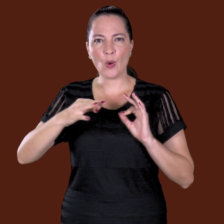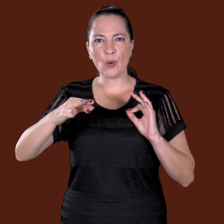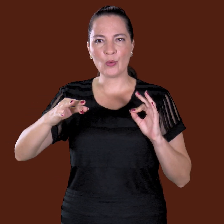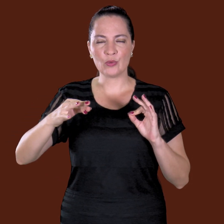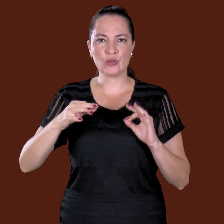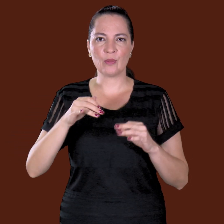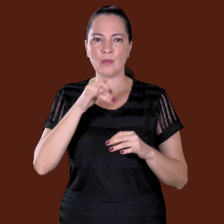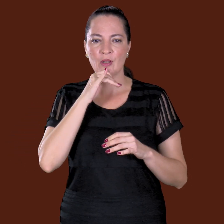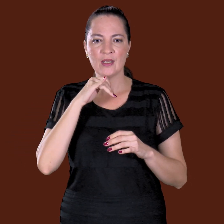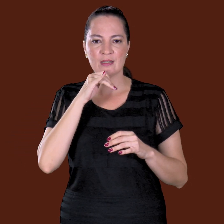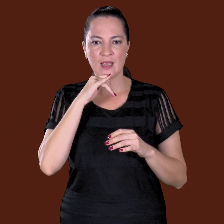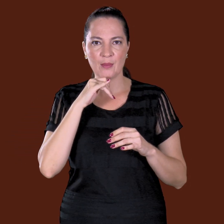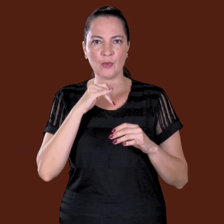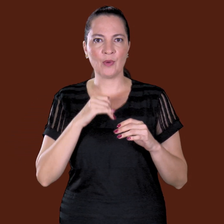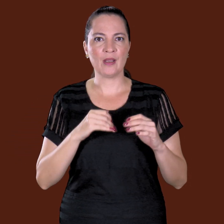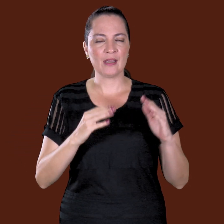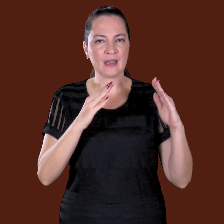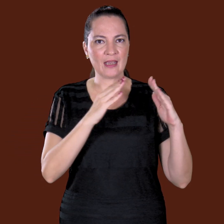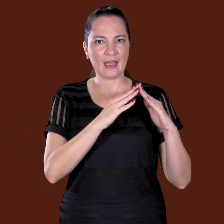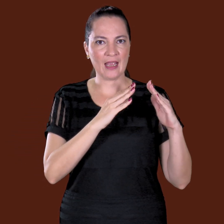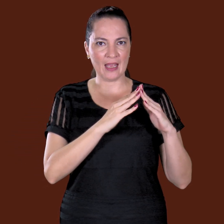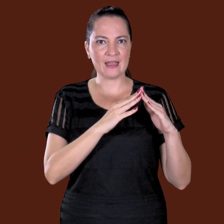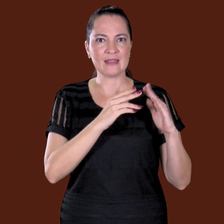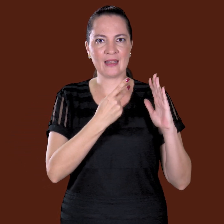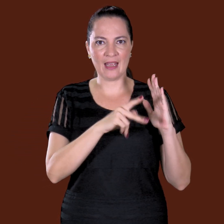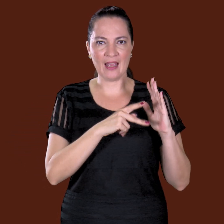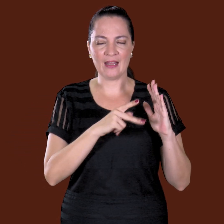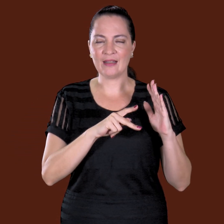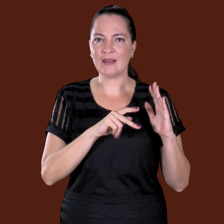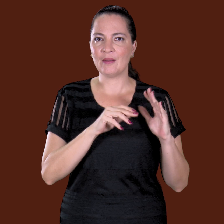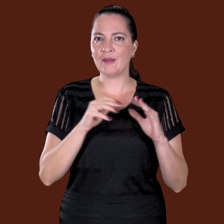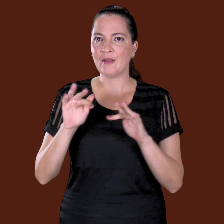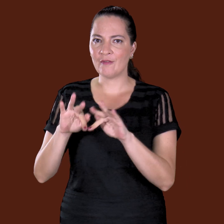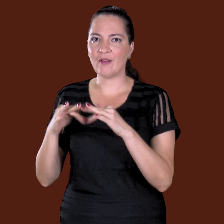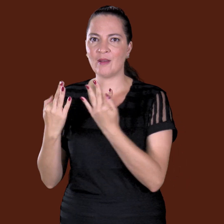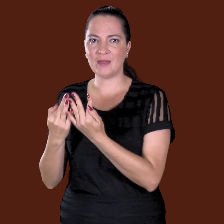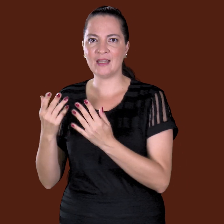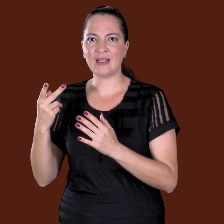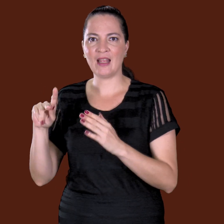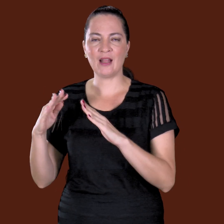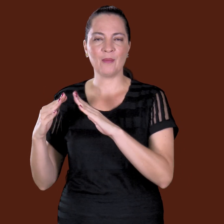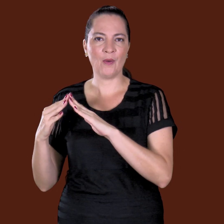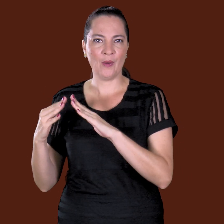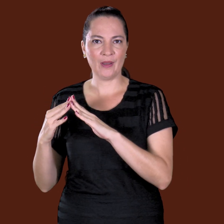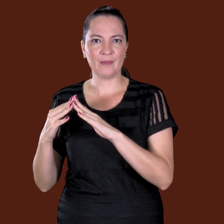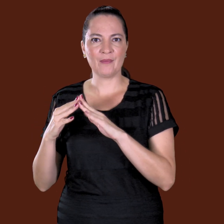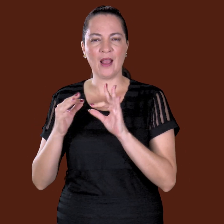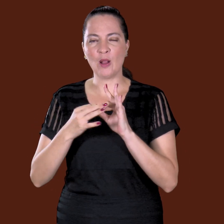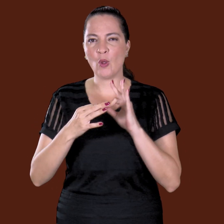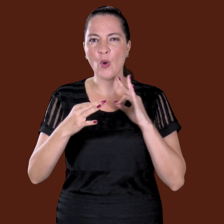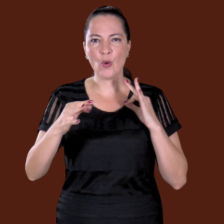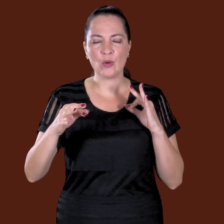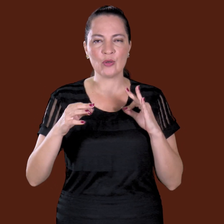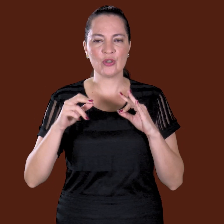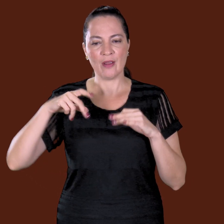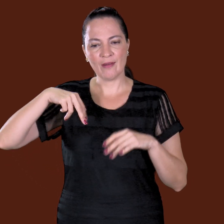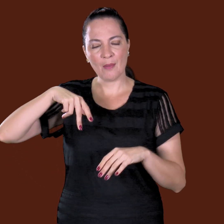de um... da onde ela morava pra onde os parentes dela moravam. e era aquela